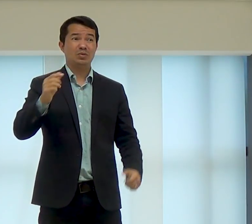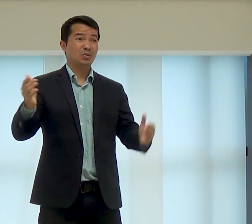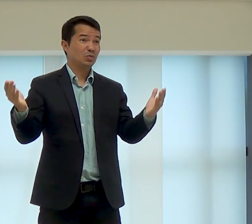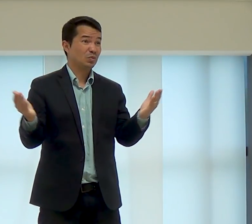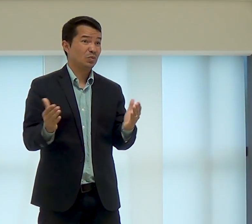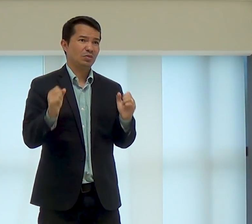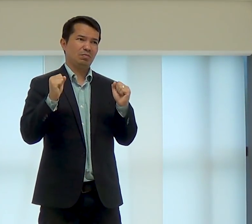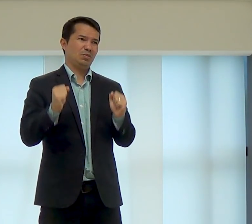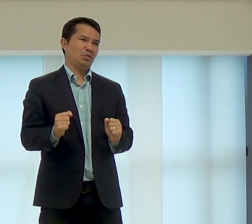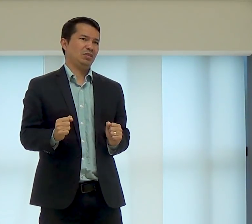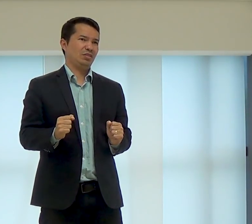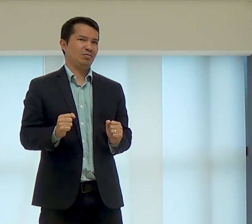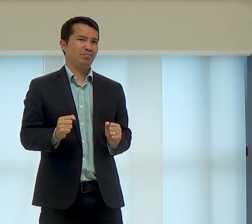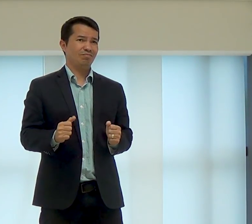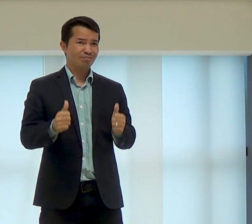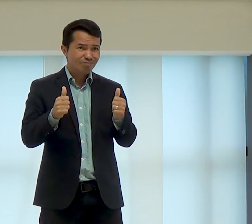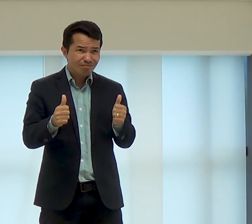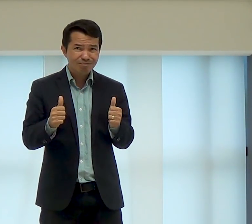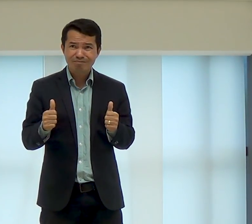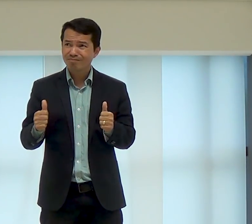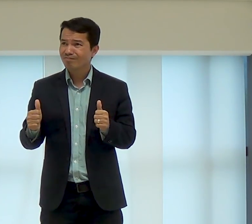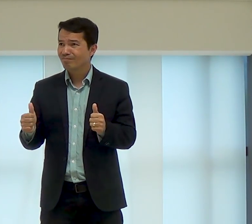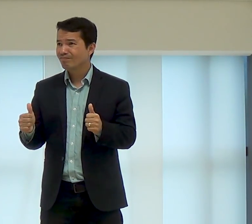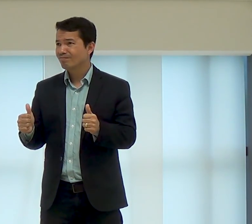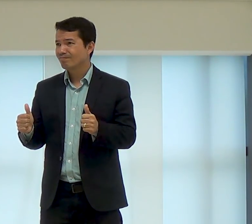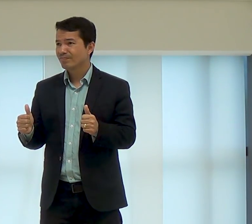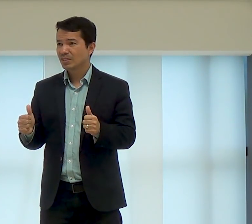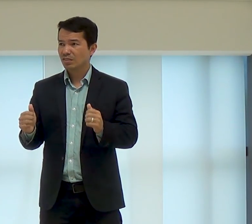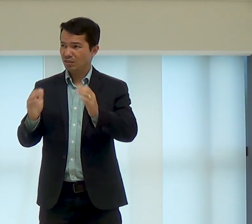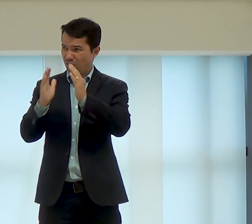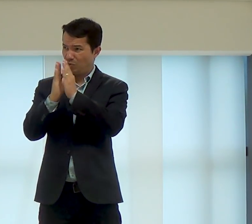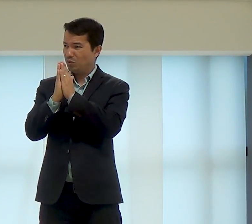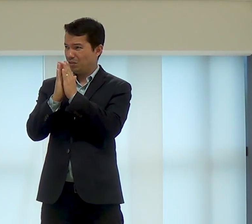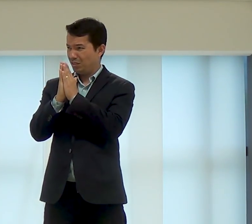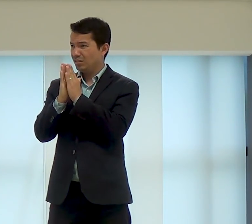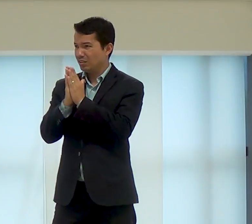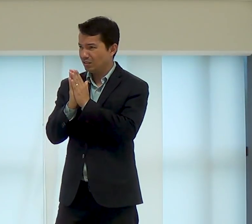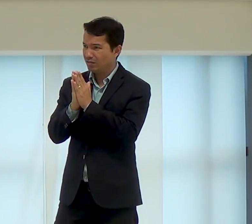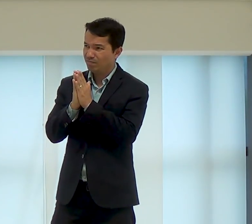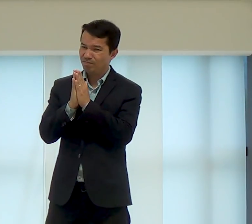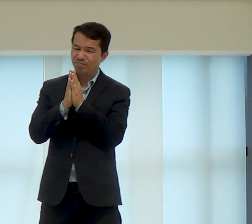hoje, a escolha é a mudança, queremos mudar, vamos orar, então.